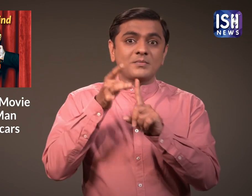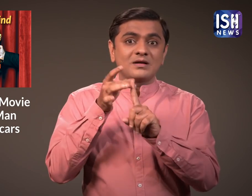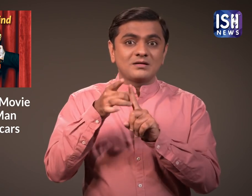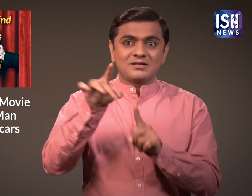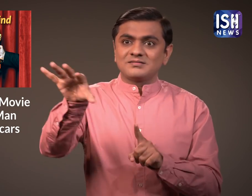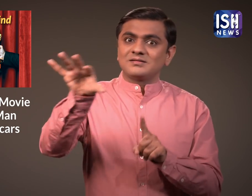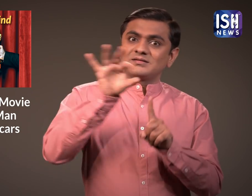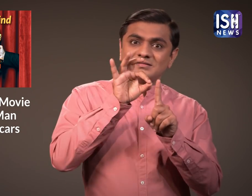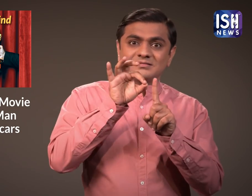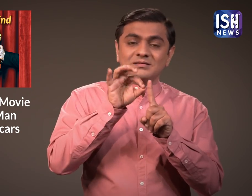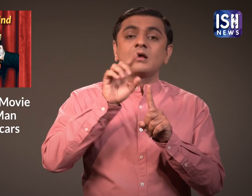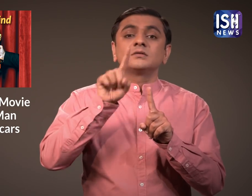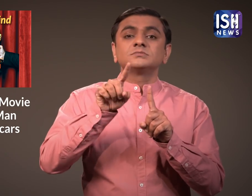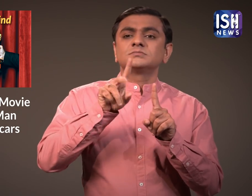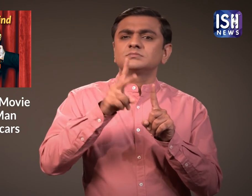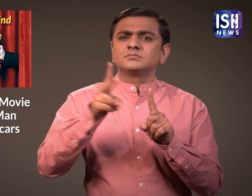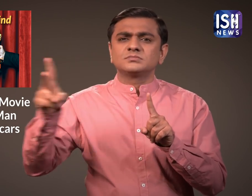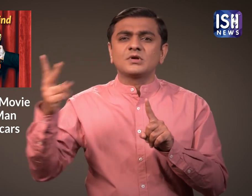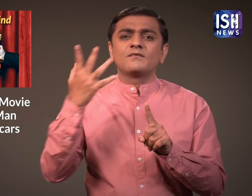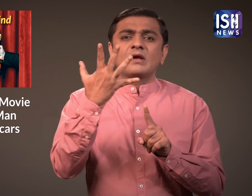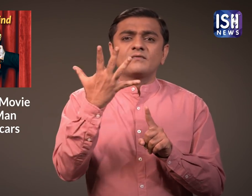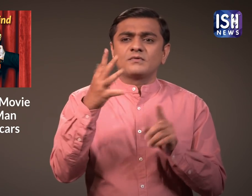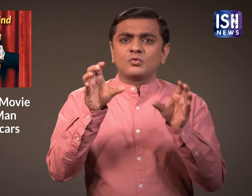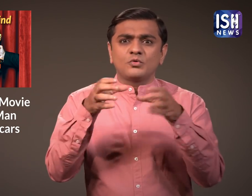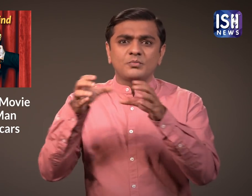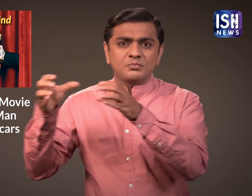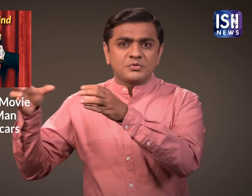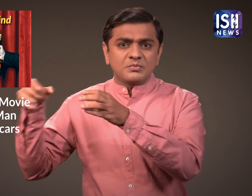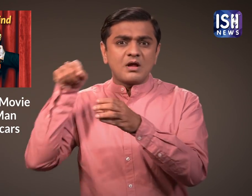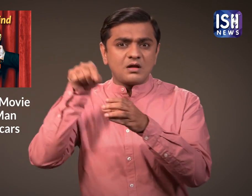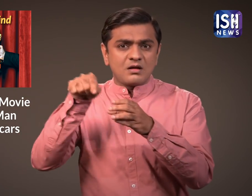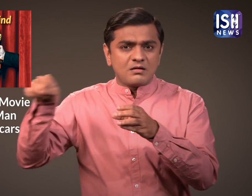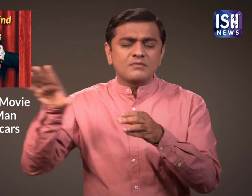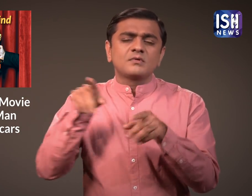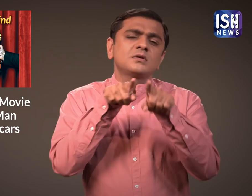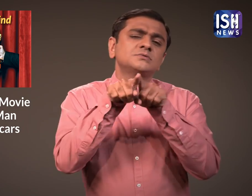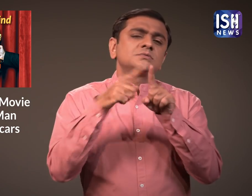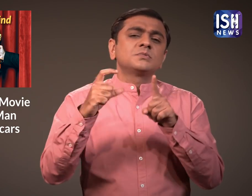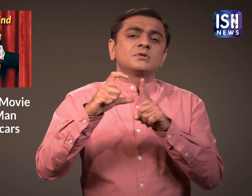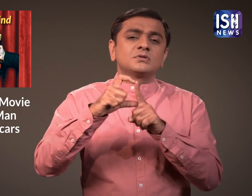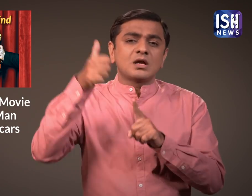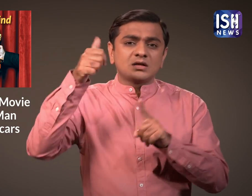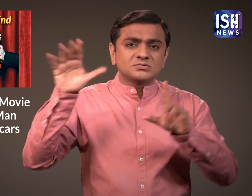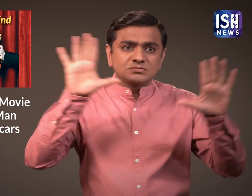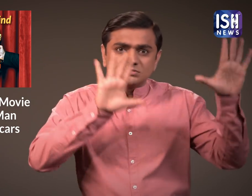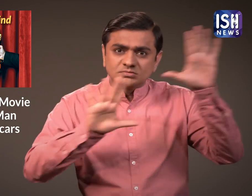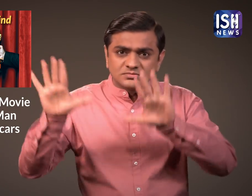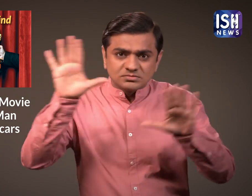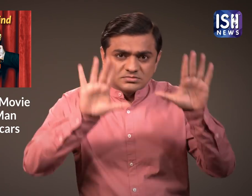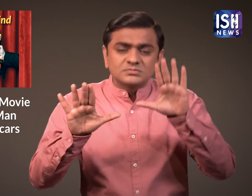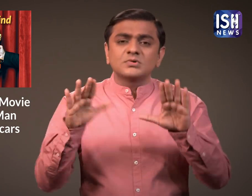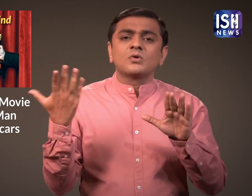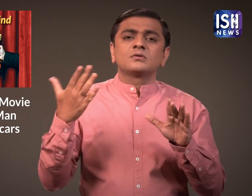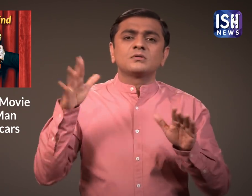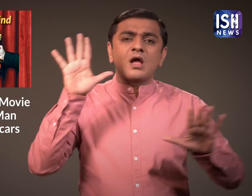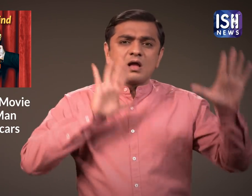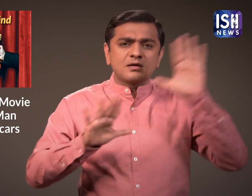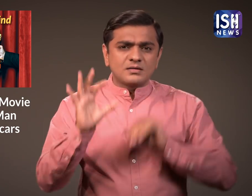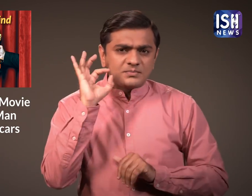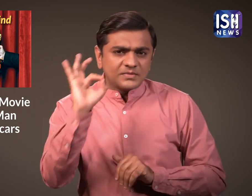Sound of Metal को पांच अन्यश्रेणियों के साथ बेस्ट पिक्चर में भी नामानकित किया गया